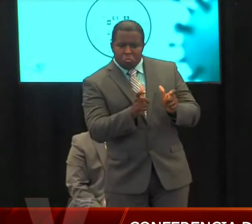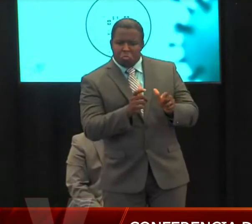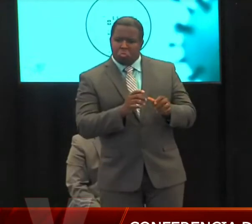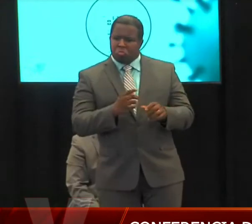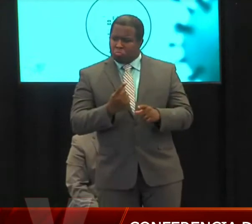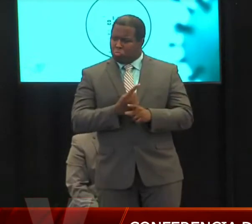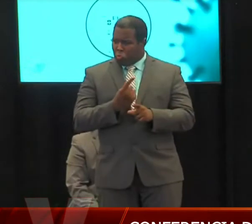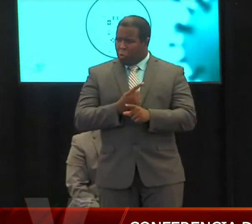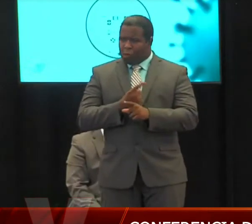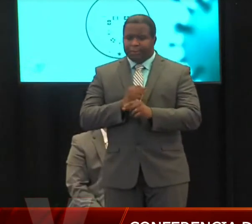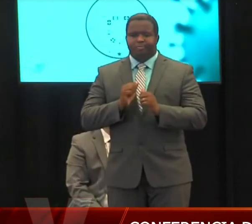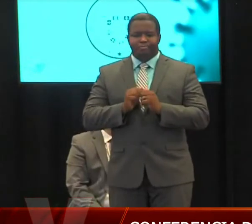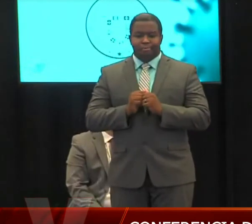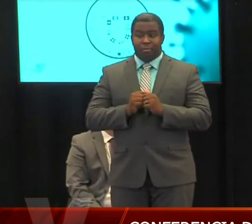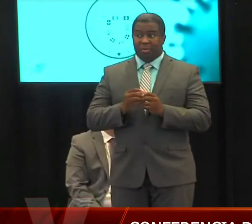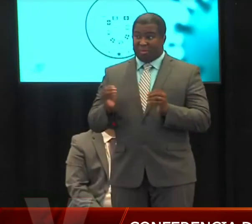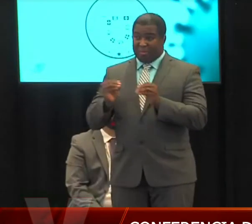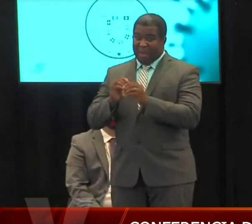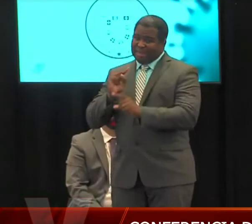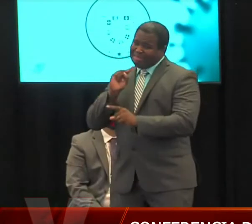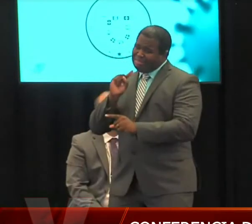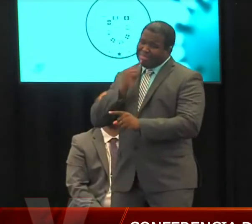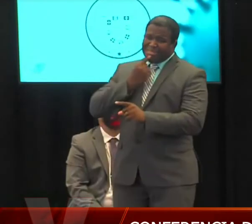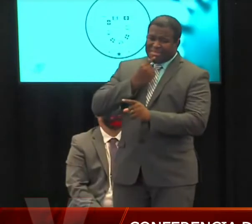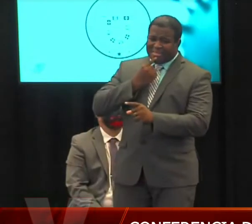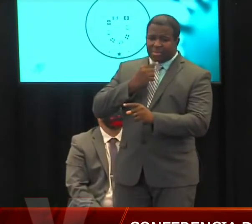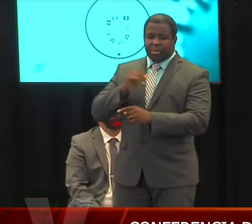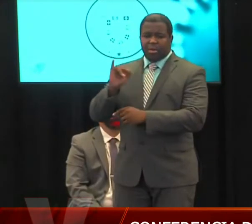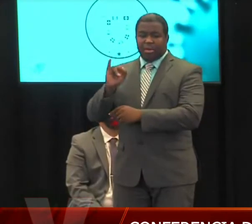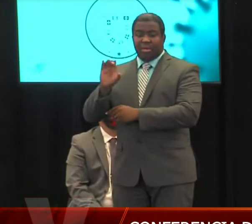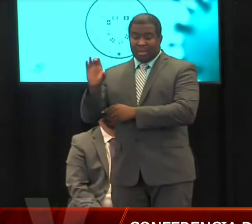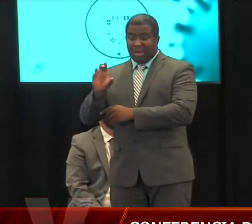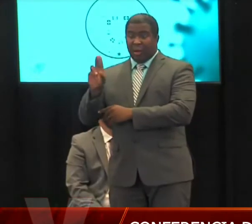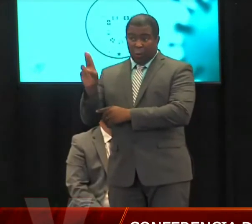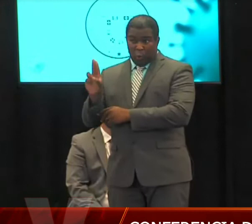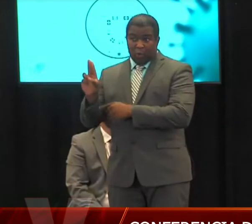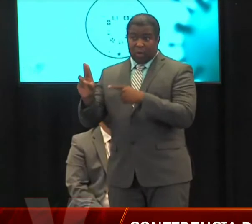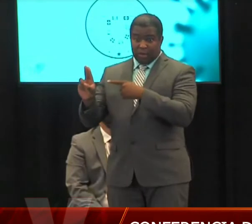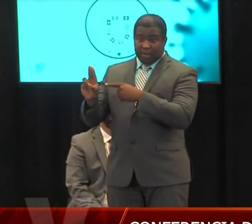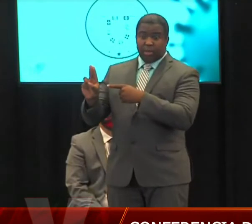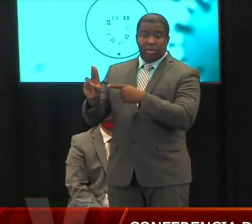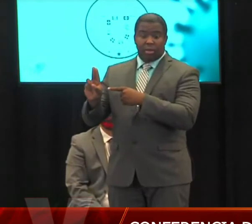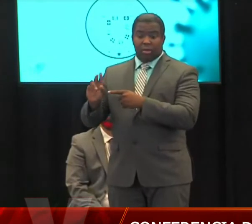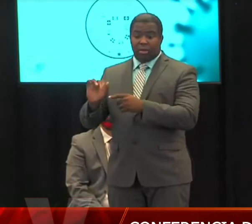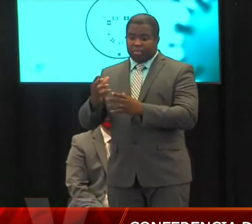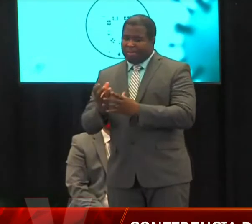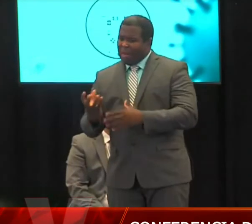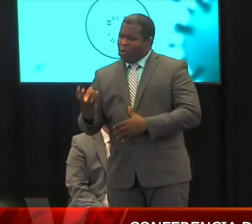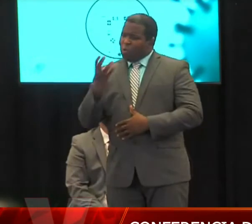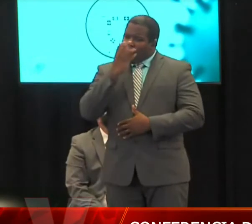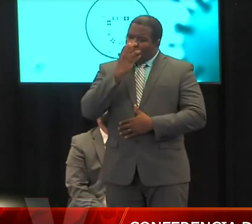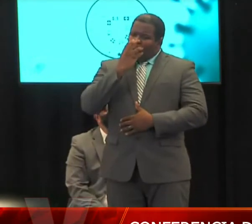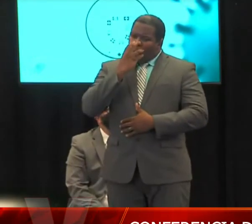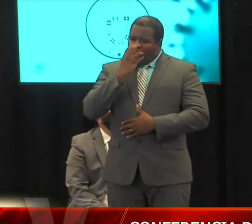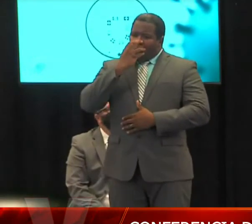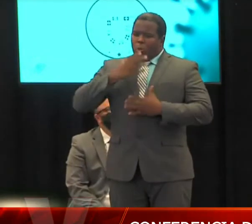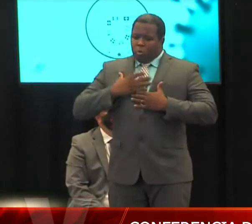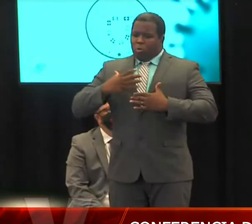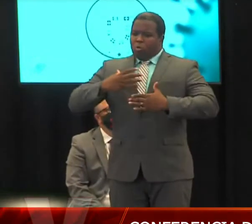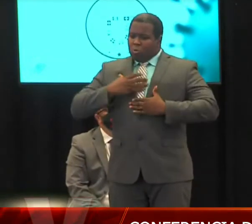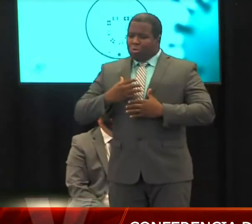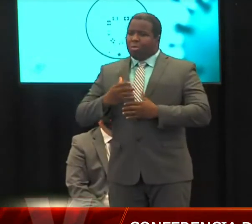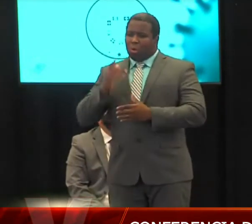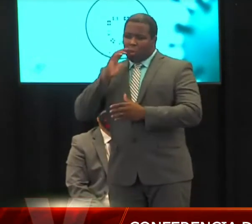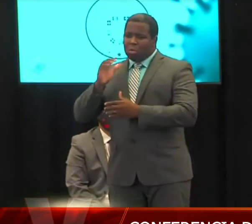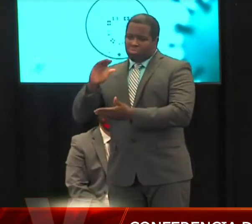forma absoluta se ha mantenido debajo del 65%. Por cierto, ayer era 61%, de los cuales menos del